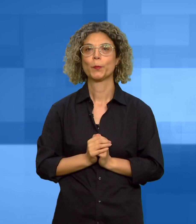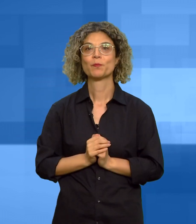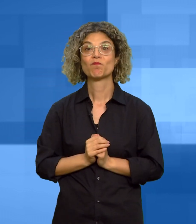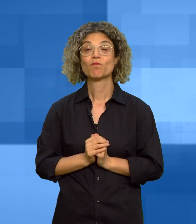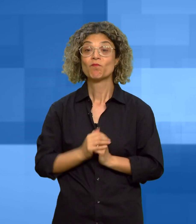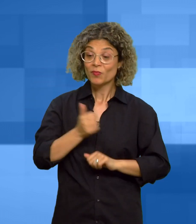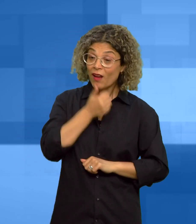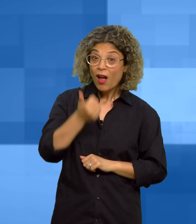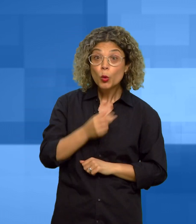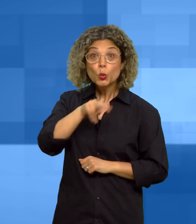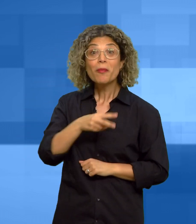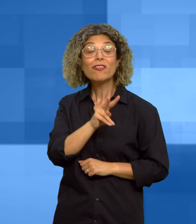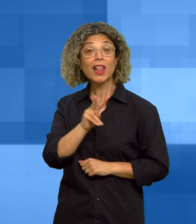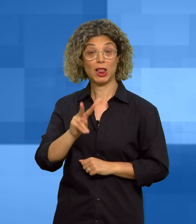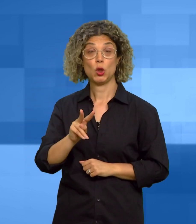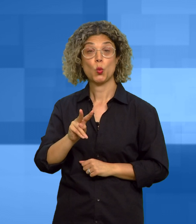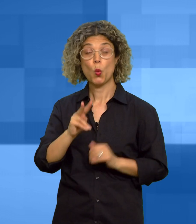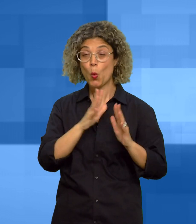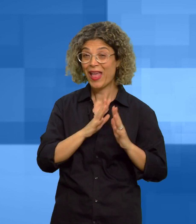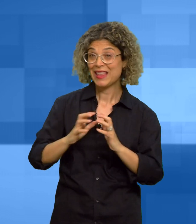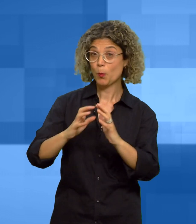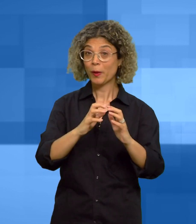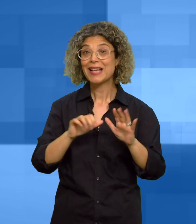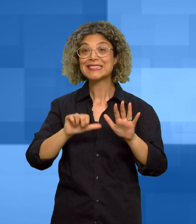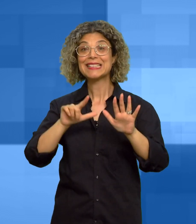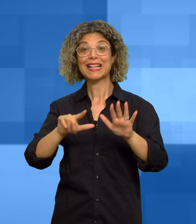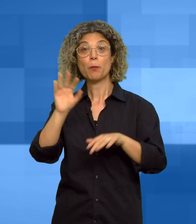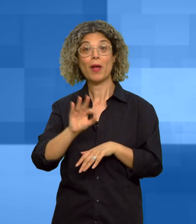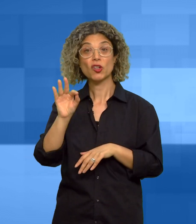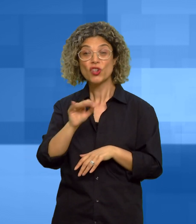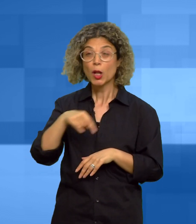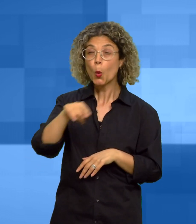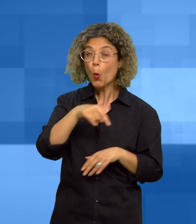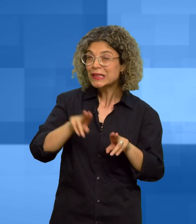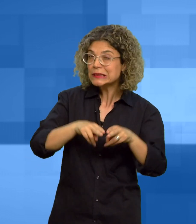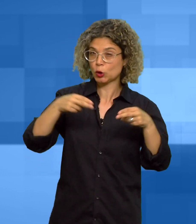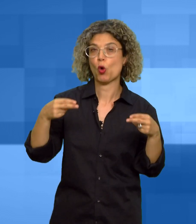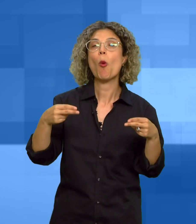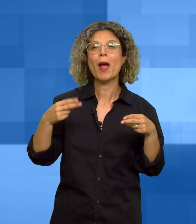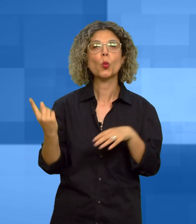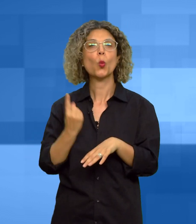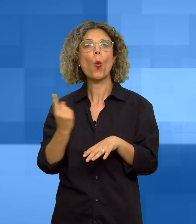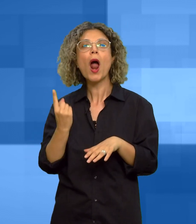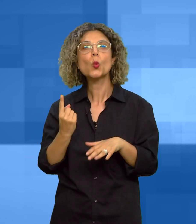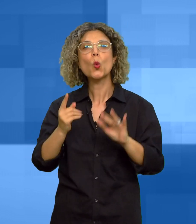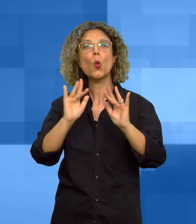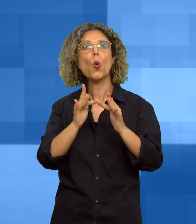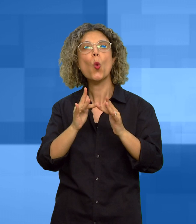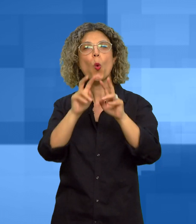Stato Nel 2022 il 67% delle imprese ha rilevato la presenza di